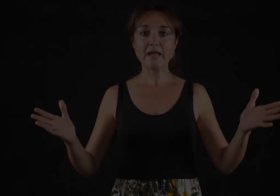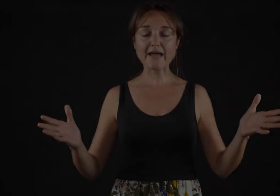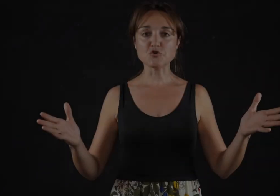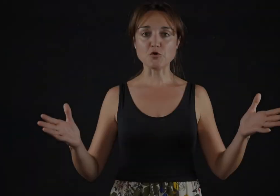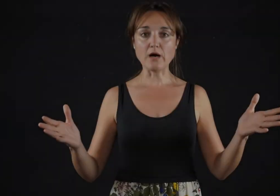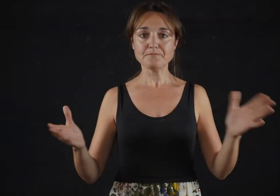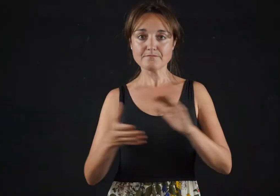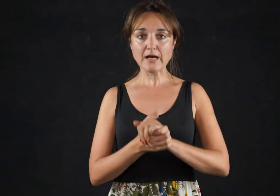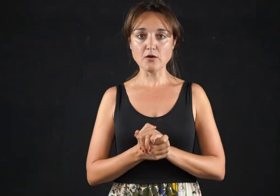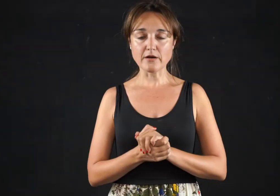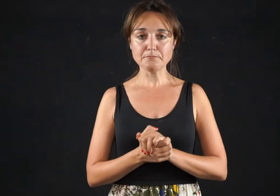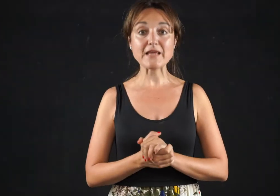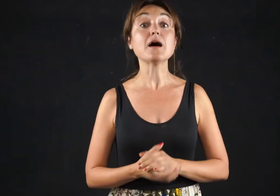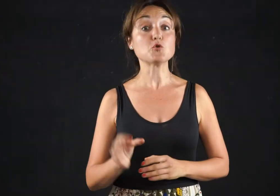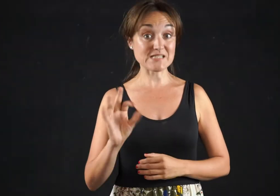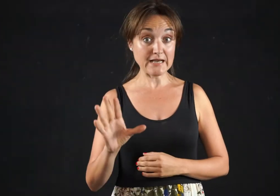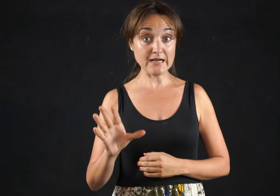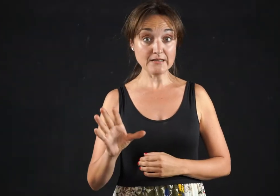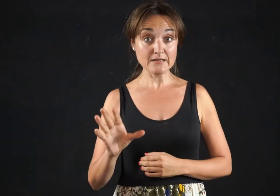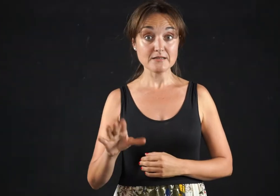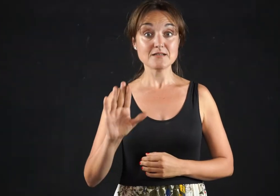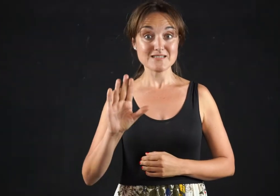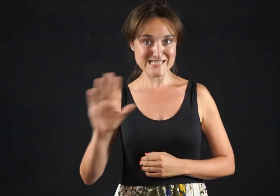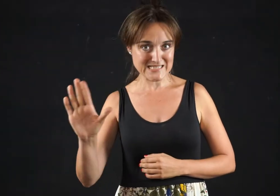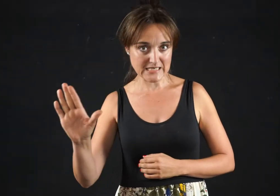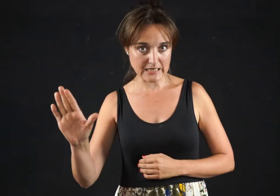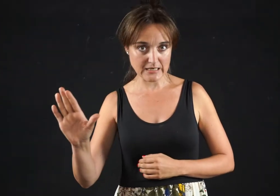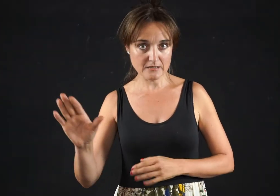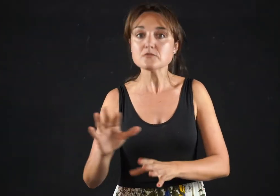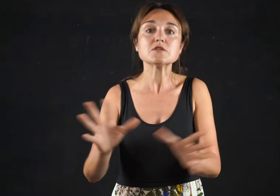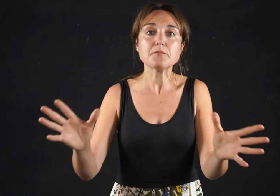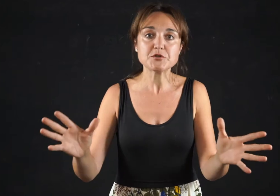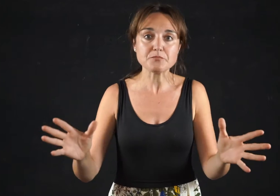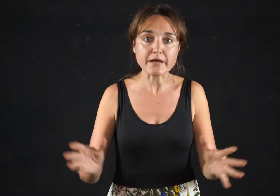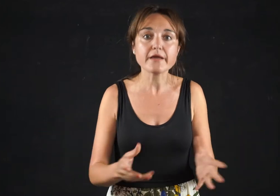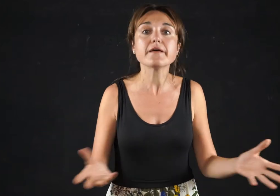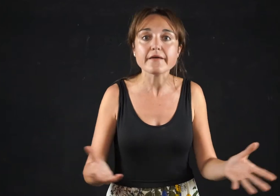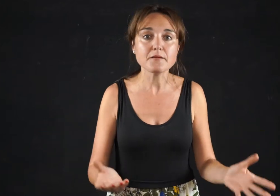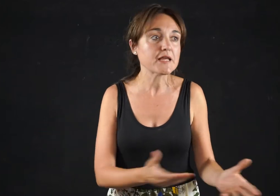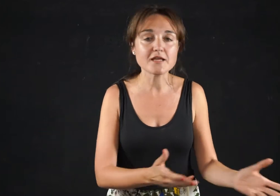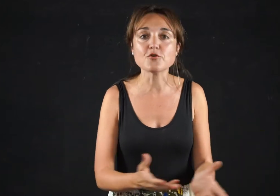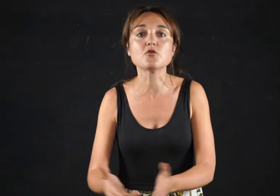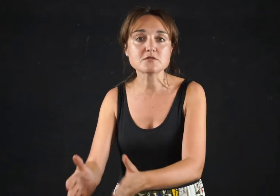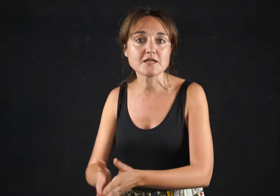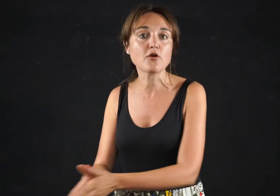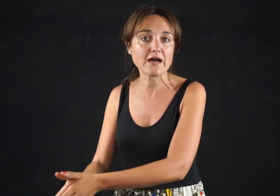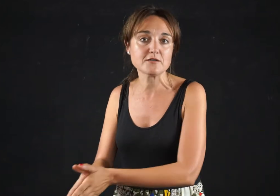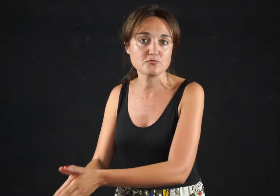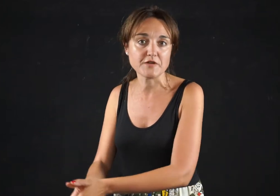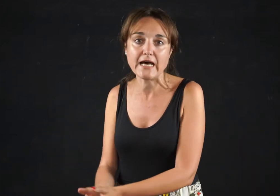Eccoci qua. Allora, mi chiamo Sara, senza l'H, non si capisce perché mi chiedono se ho l'H sul finale.